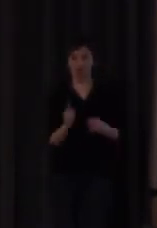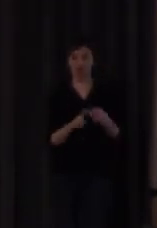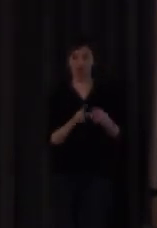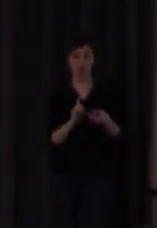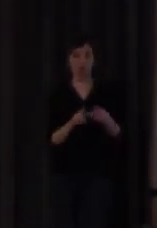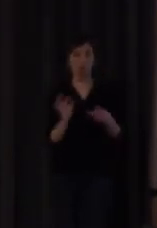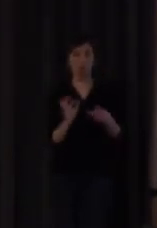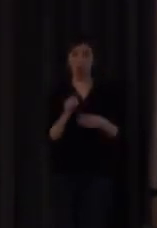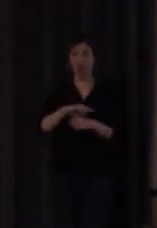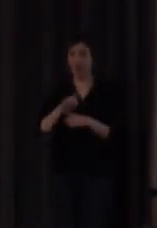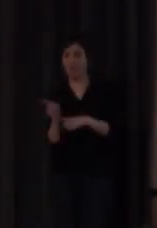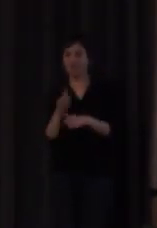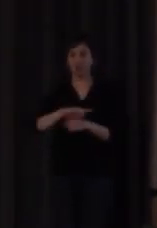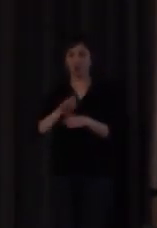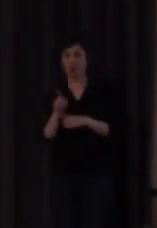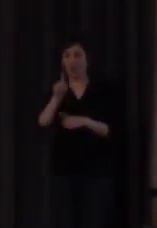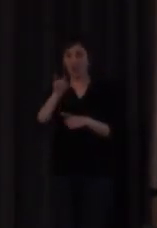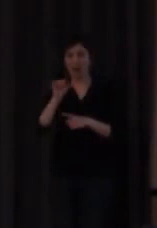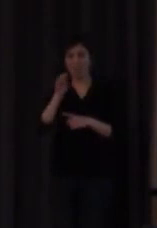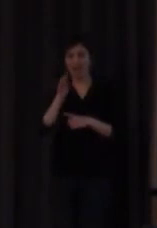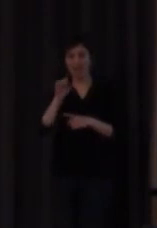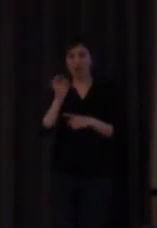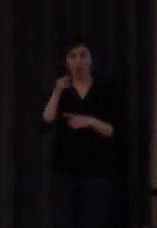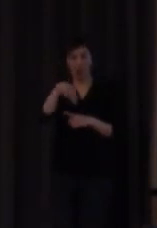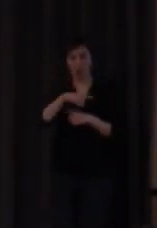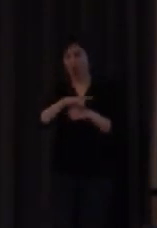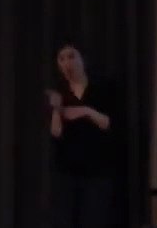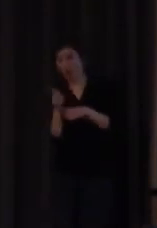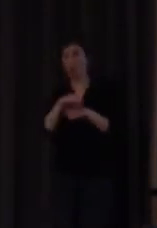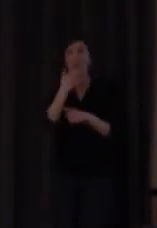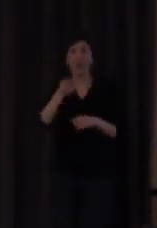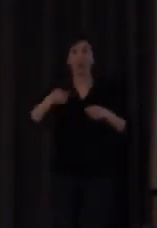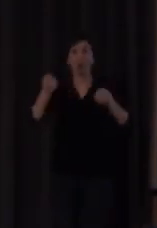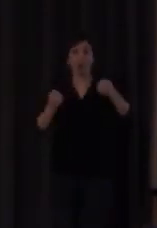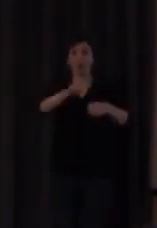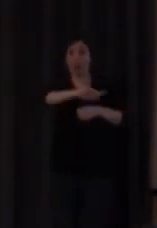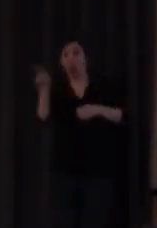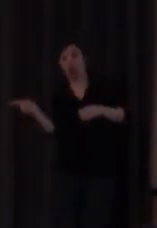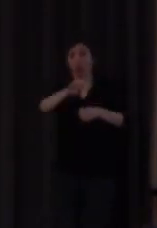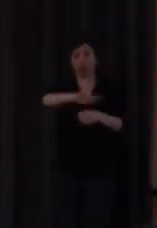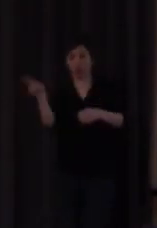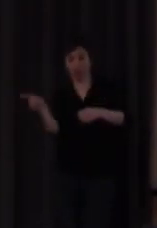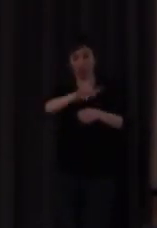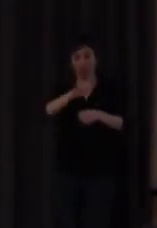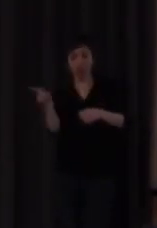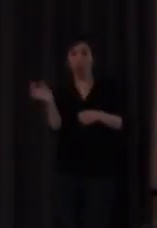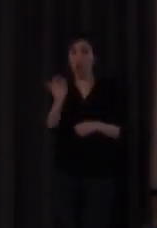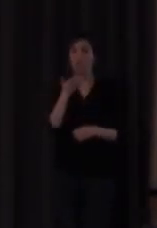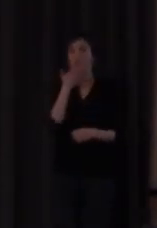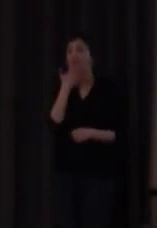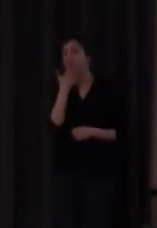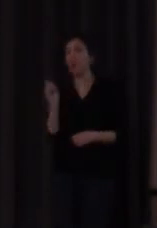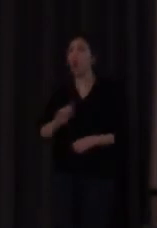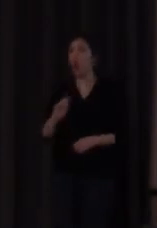los movimientos de diapasón como el limpia parabrisas de un coche como en el signo no por